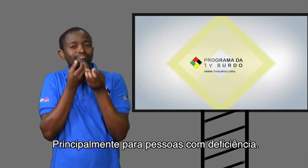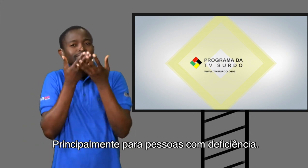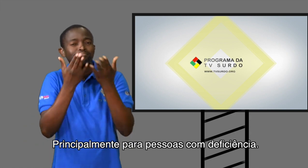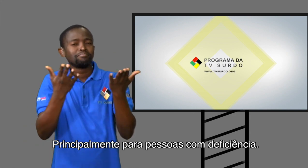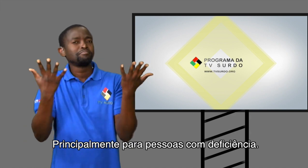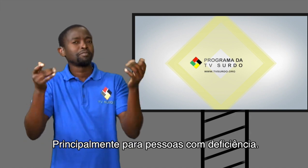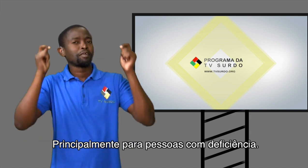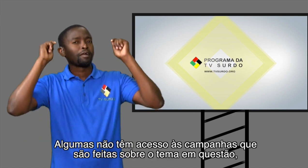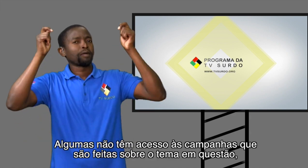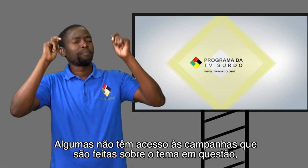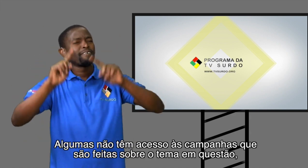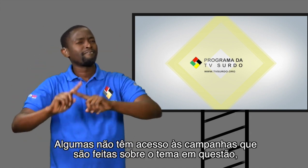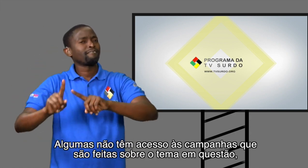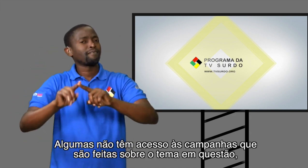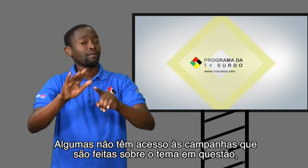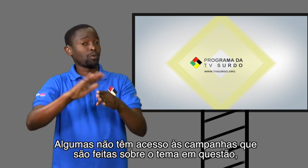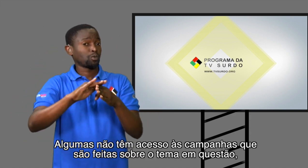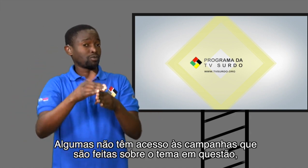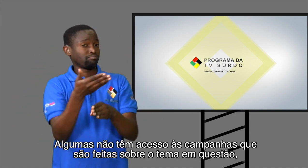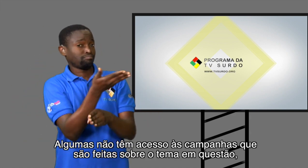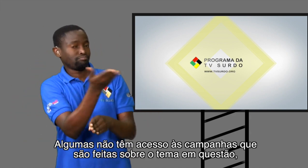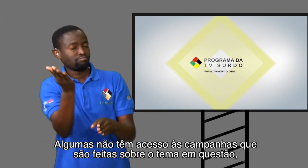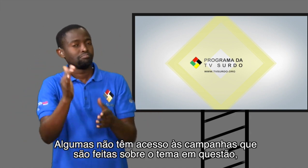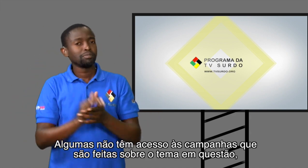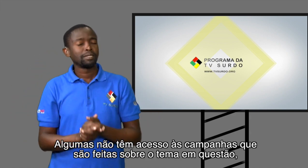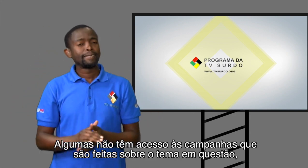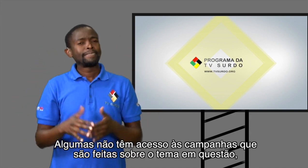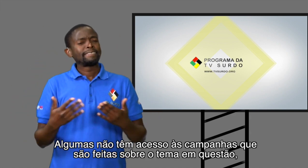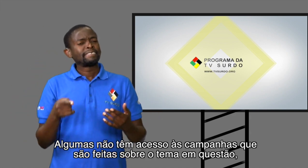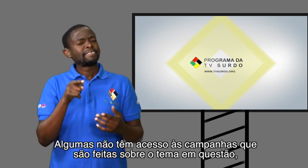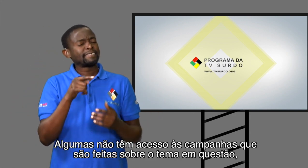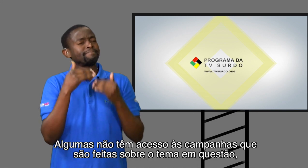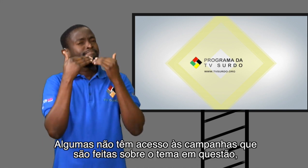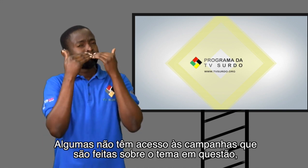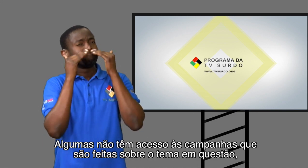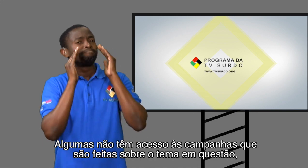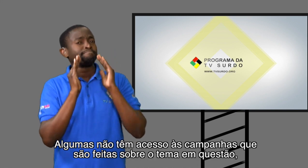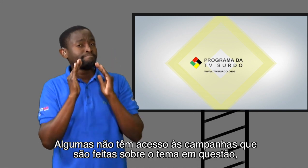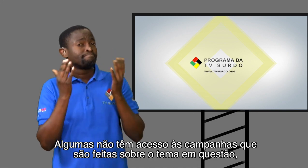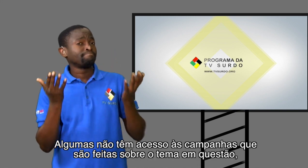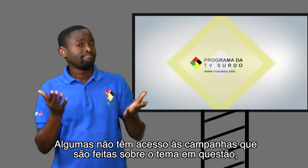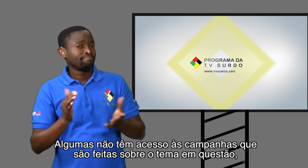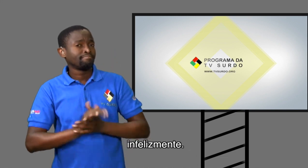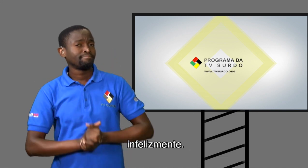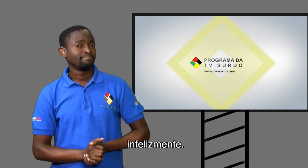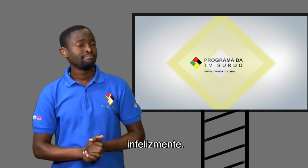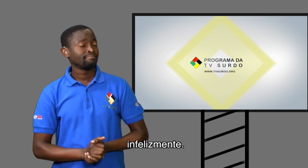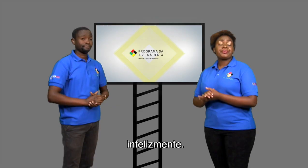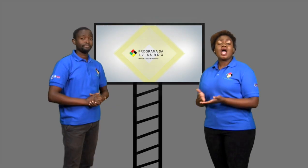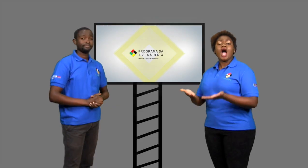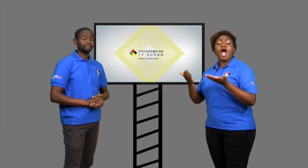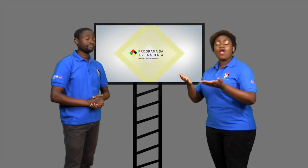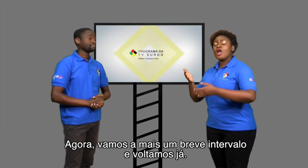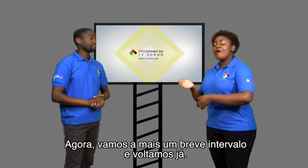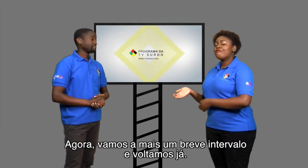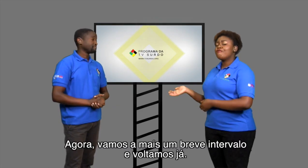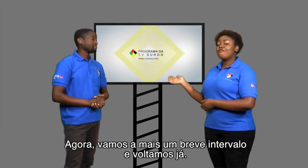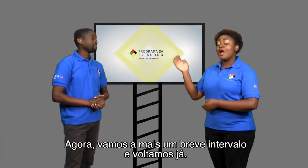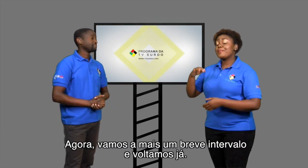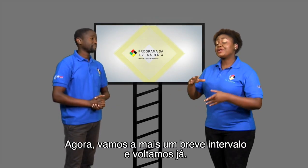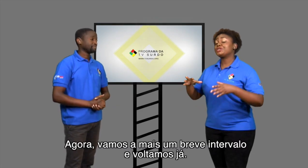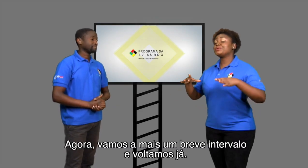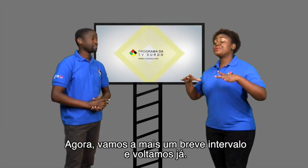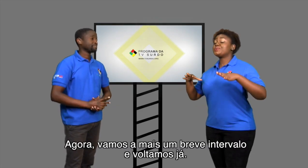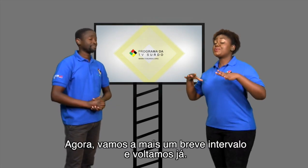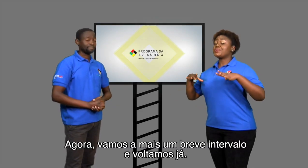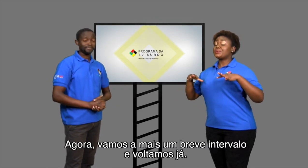deficiência Algumas não têm acesso Às campanhas que são feitas Sobre o tema em questão Infelizmente Agora